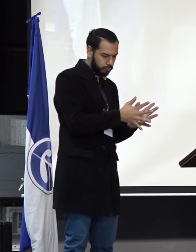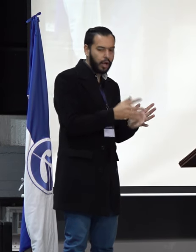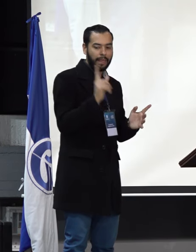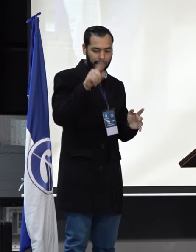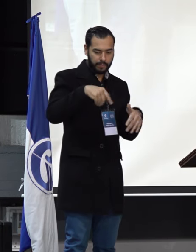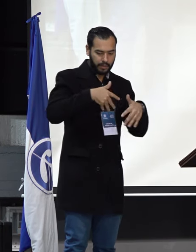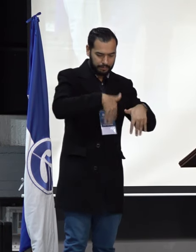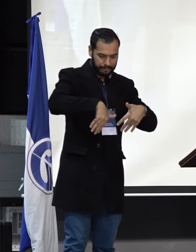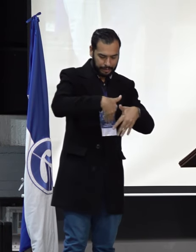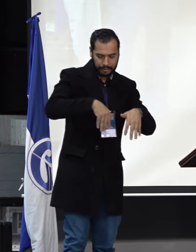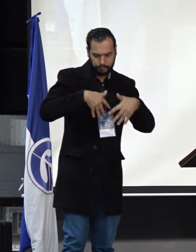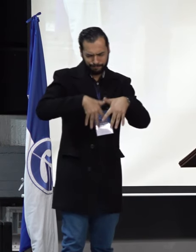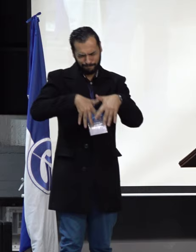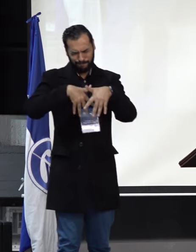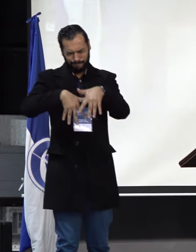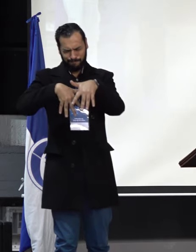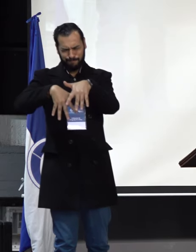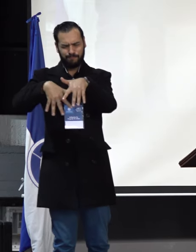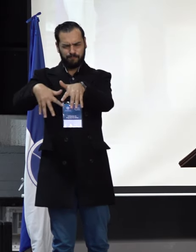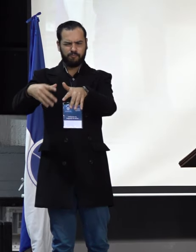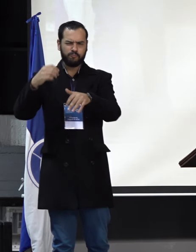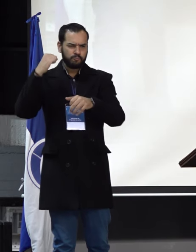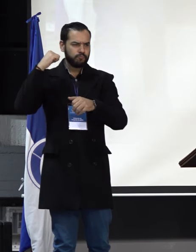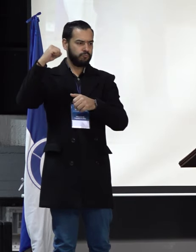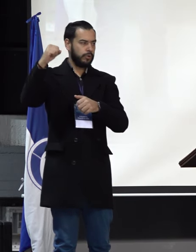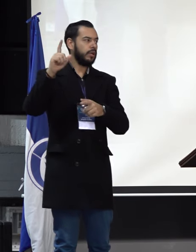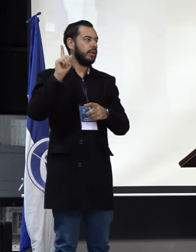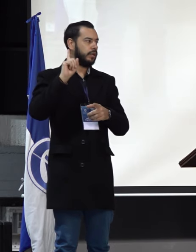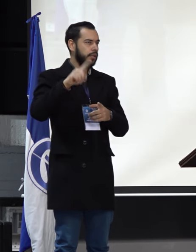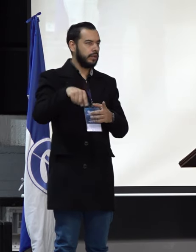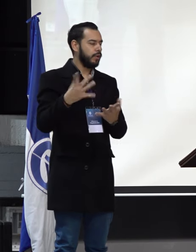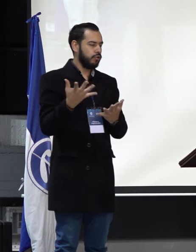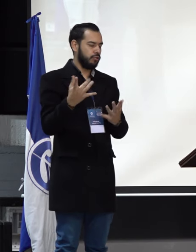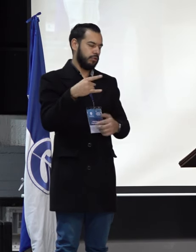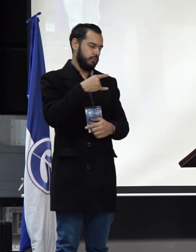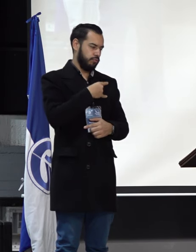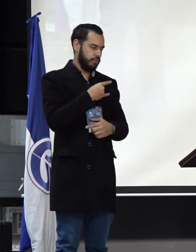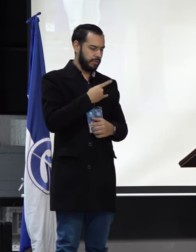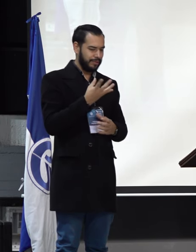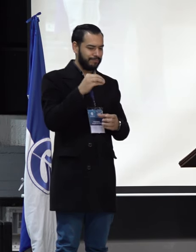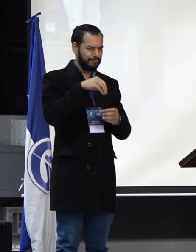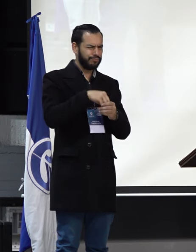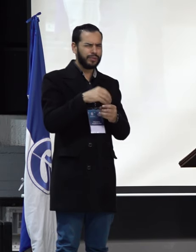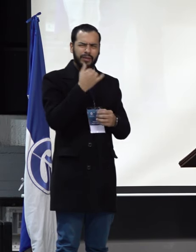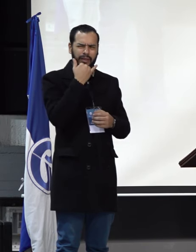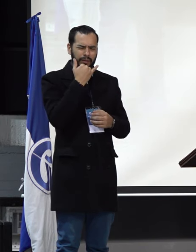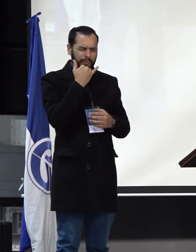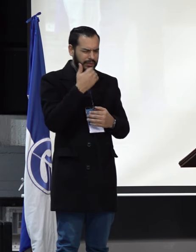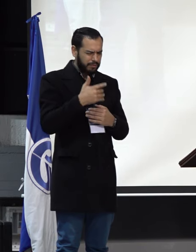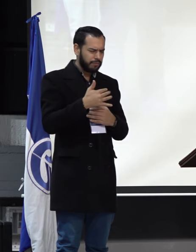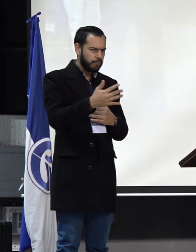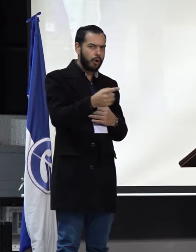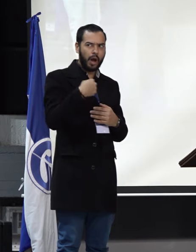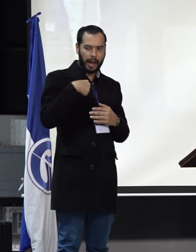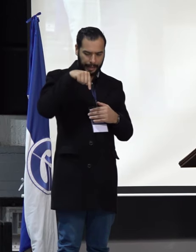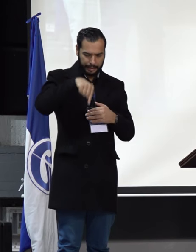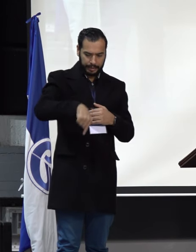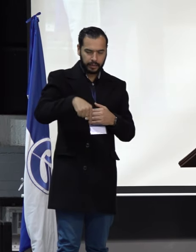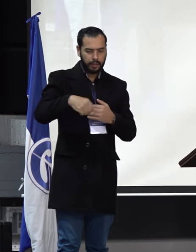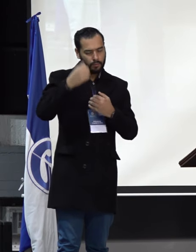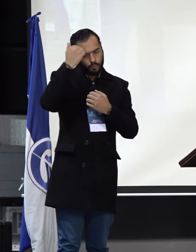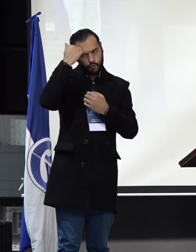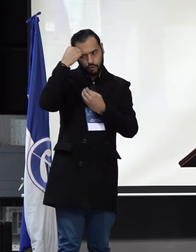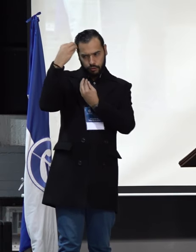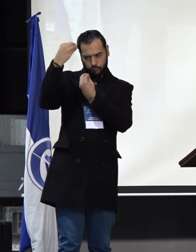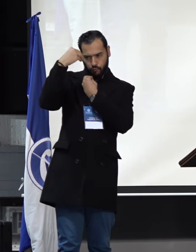acompañando las justas causas y también hacer la obra desde la universidad. ¿Qué va a hacer entonces la educadora de educadores? Seguir